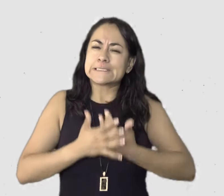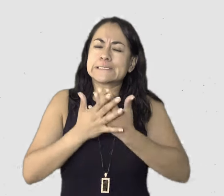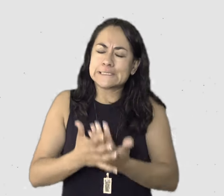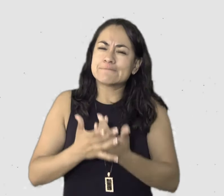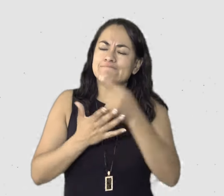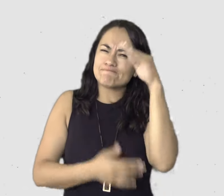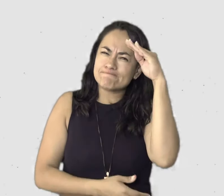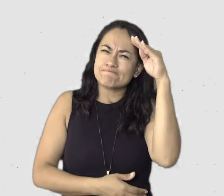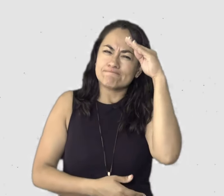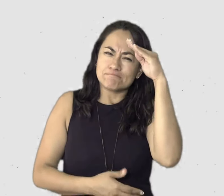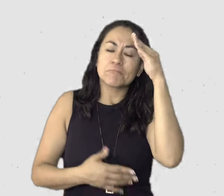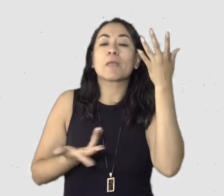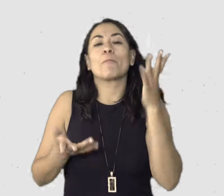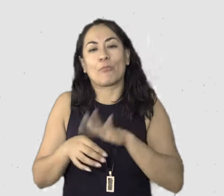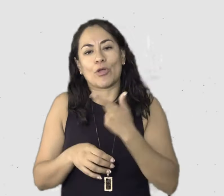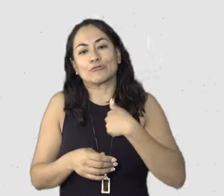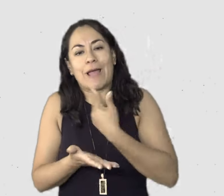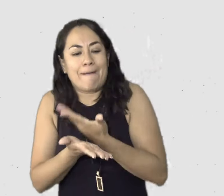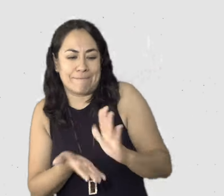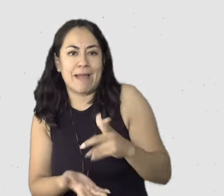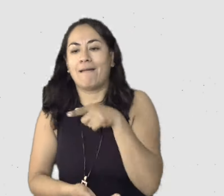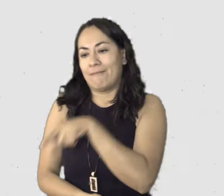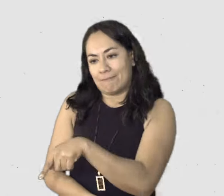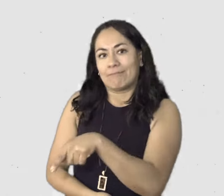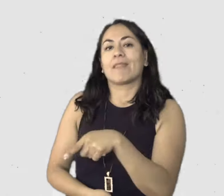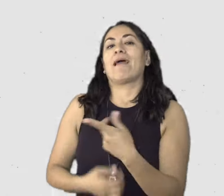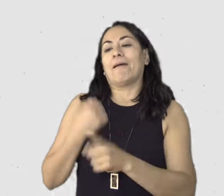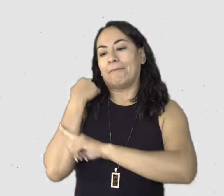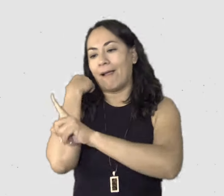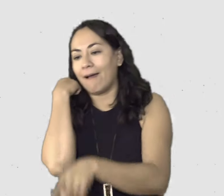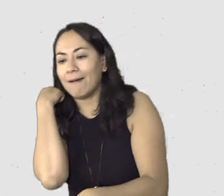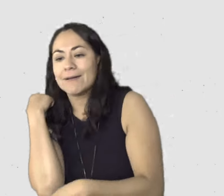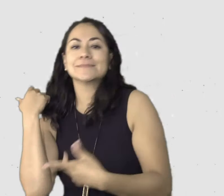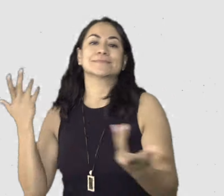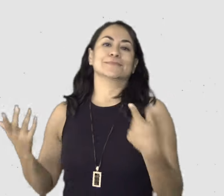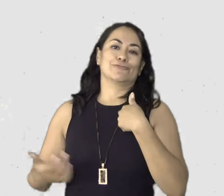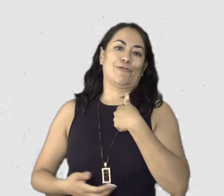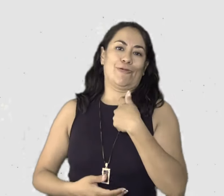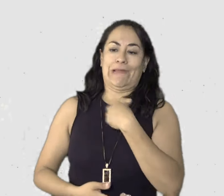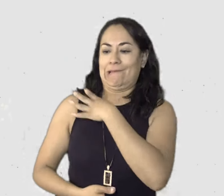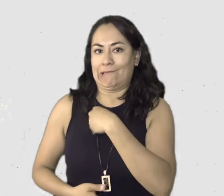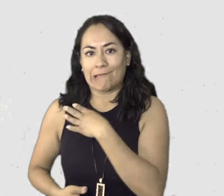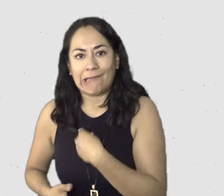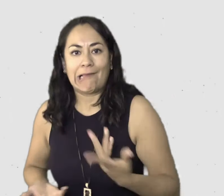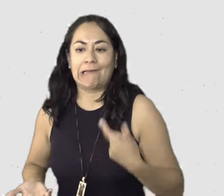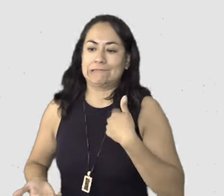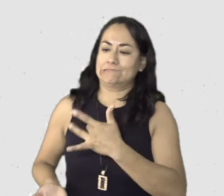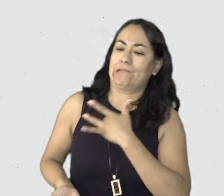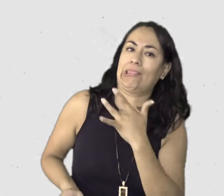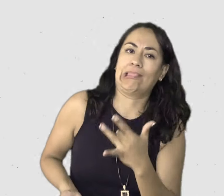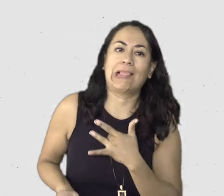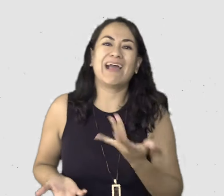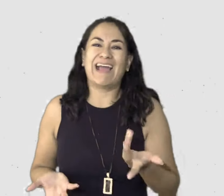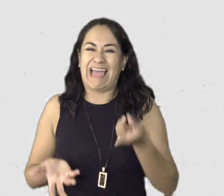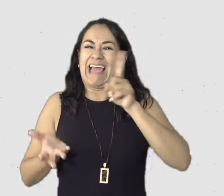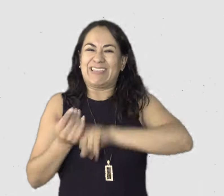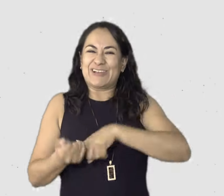o sea, aparte también estaba como que con las hormonas de acabar de tener a una bebé y este, pues estaba uno muy vulnerable. Y algo me decía, no, o sea,